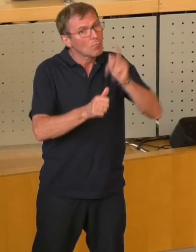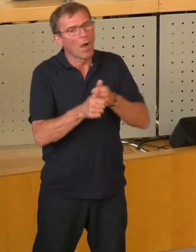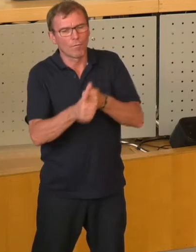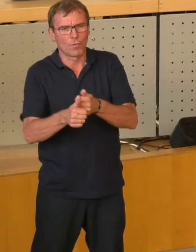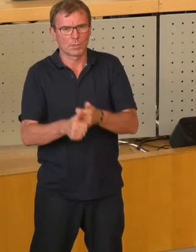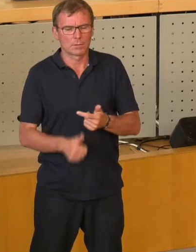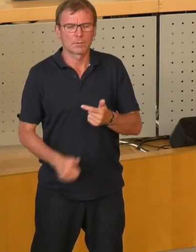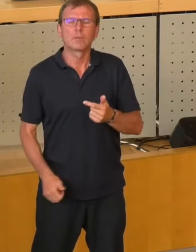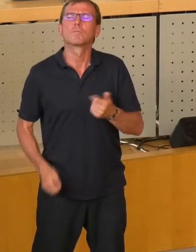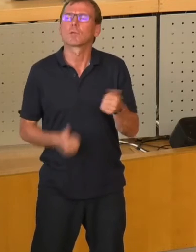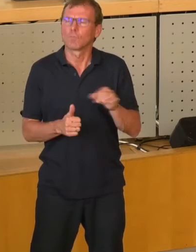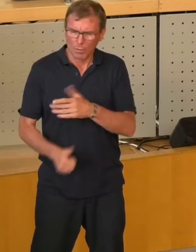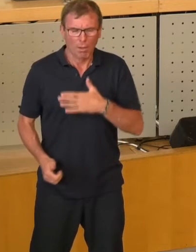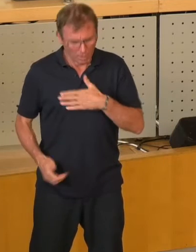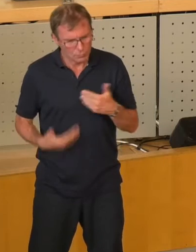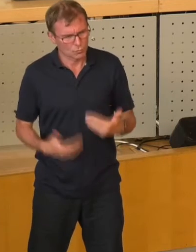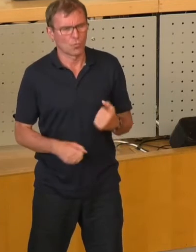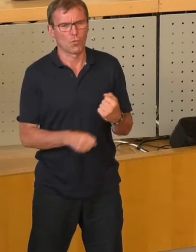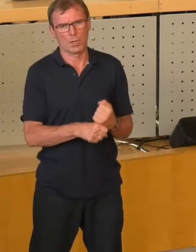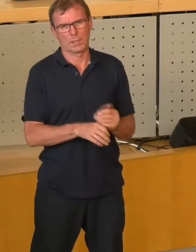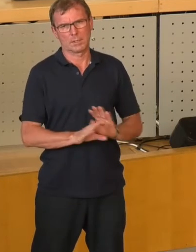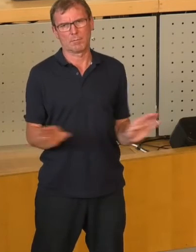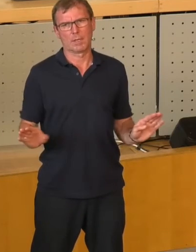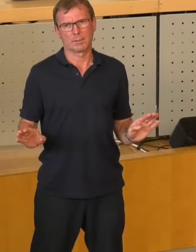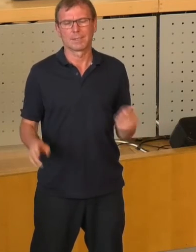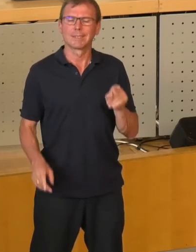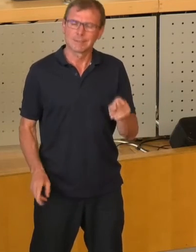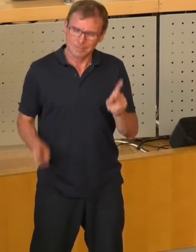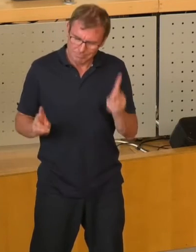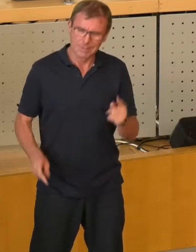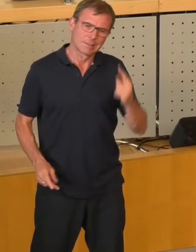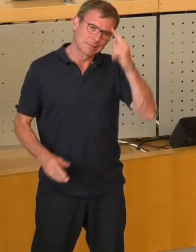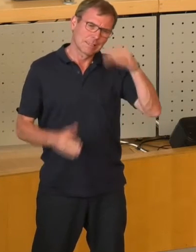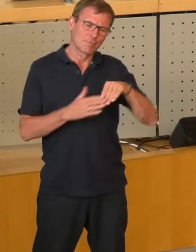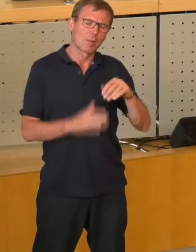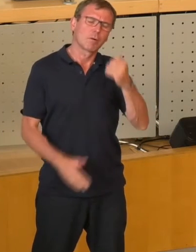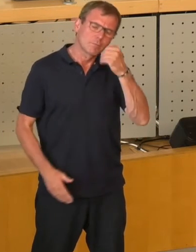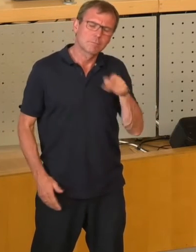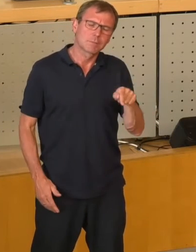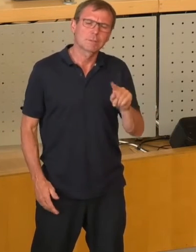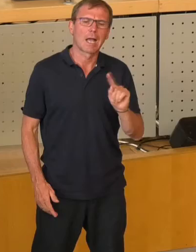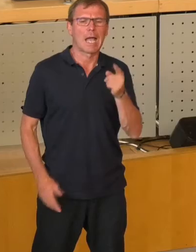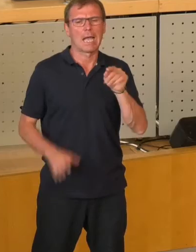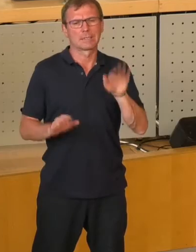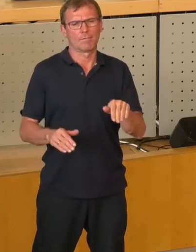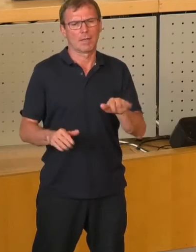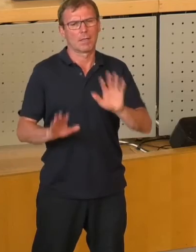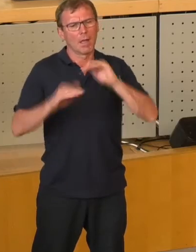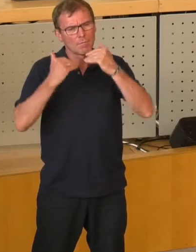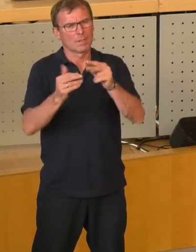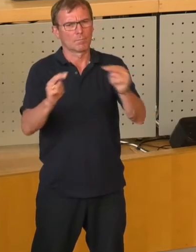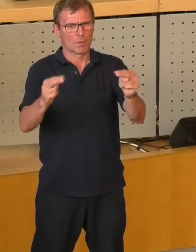ist dem damals auch gefolgt. Das war also sinnvoll. sollte aber ein Einzelfall bleiben. Danke Ihnen für Ihre